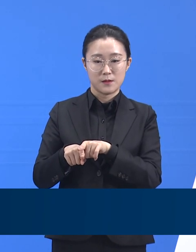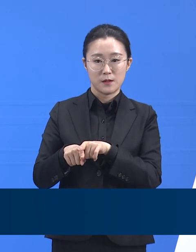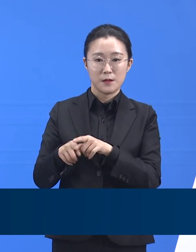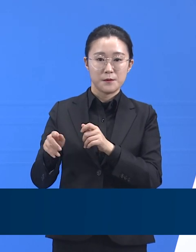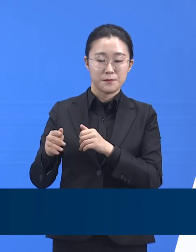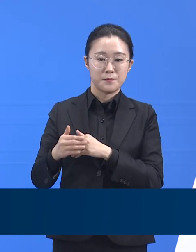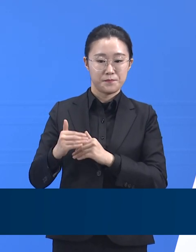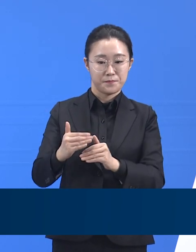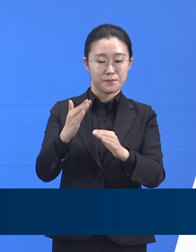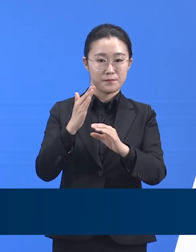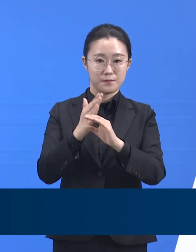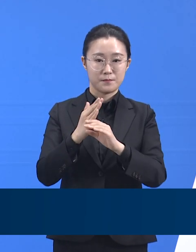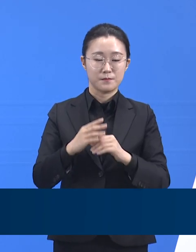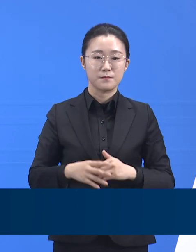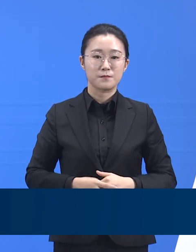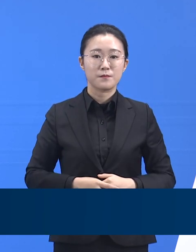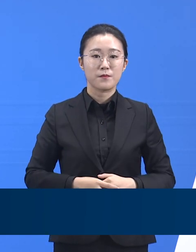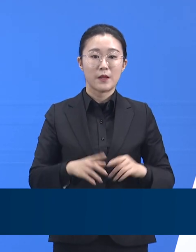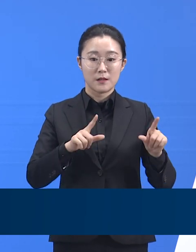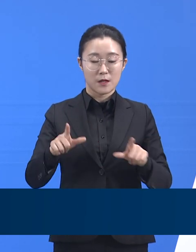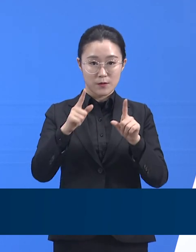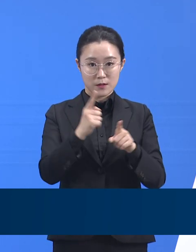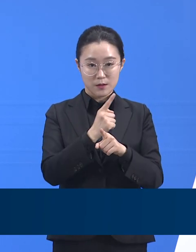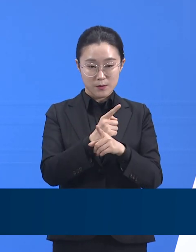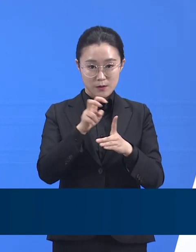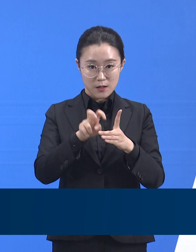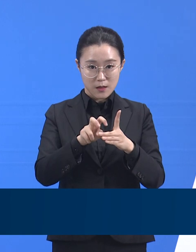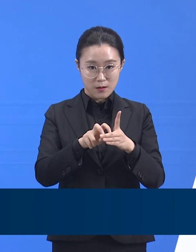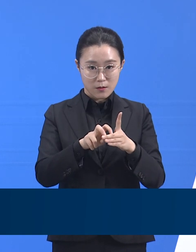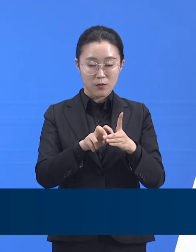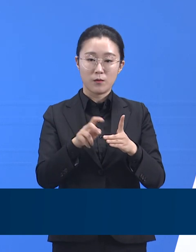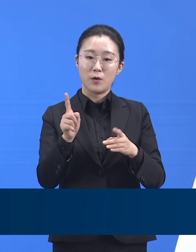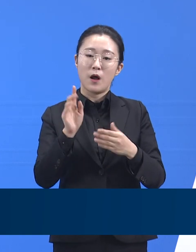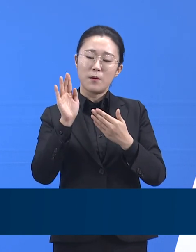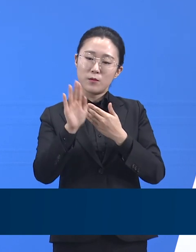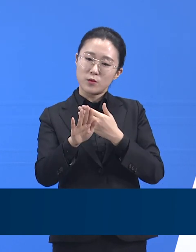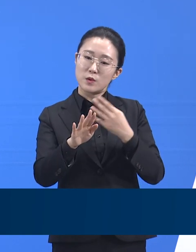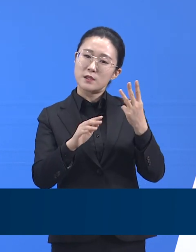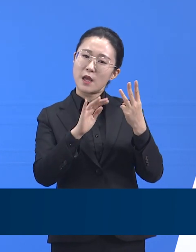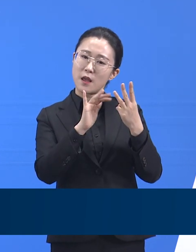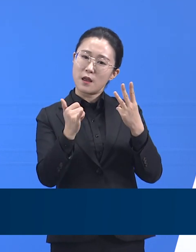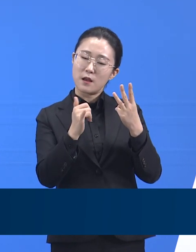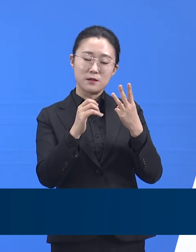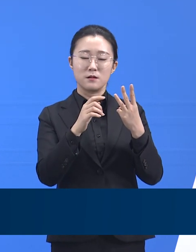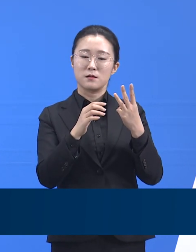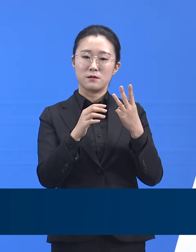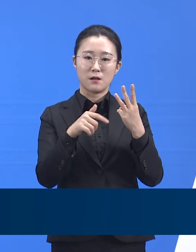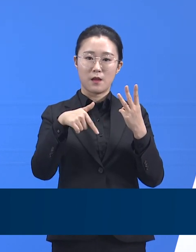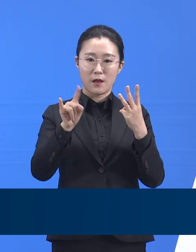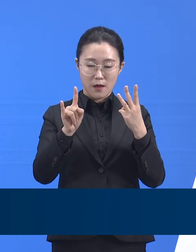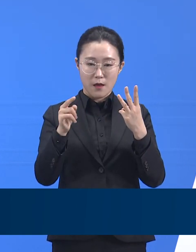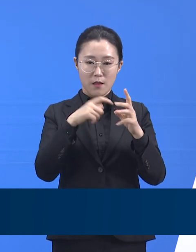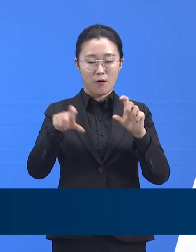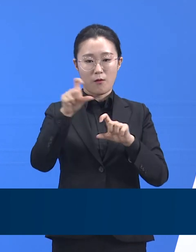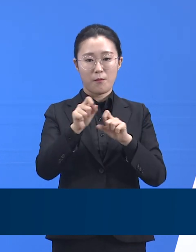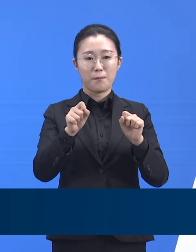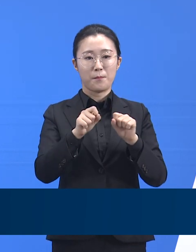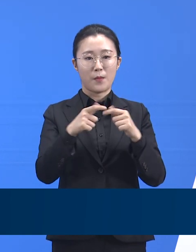생활치료센터는 향후 추가로 3개소를 운영할 계획입니다. 수용 가능한 인원은